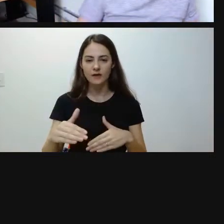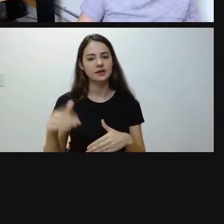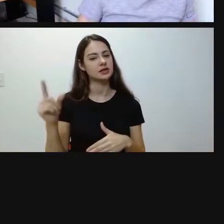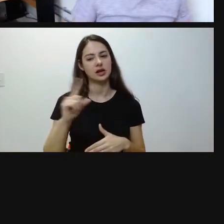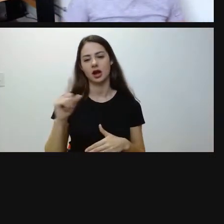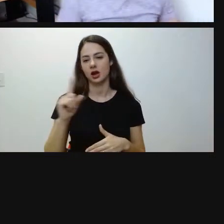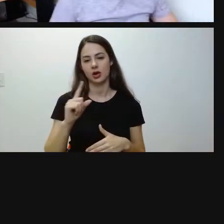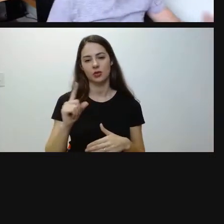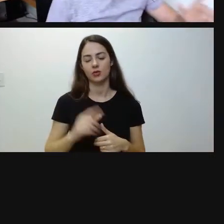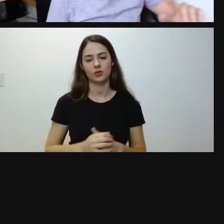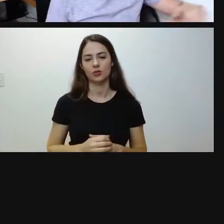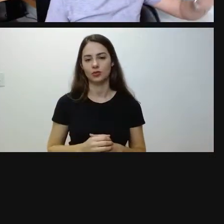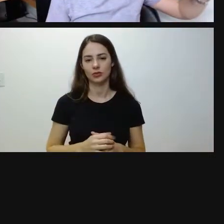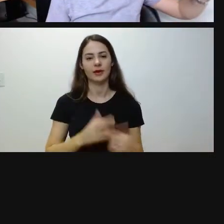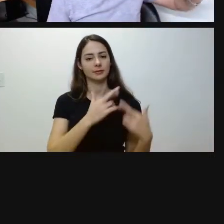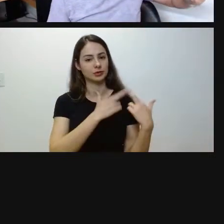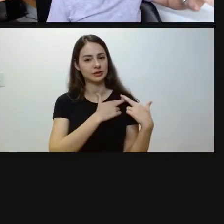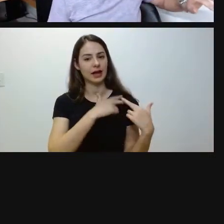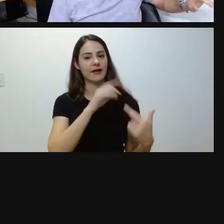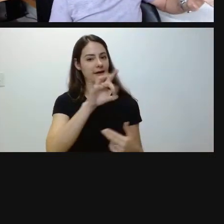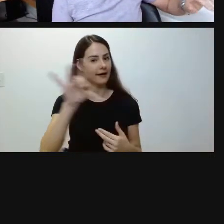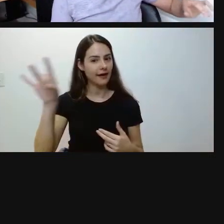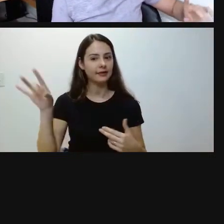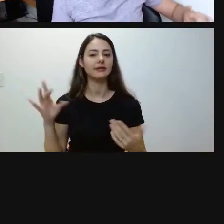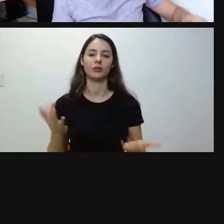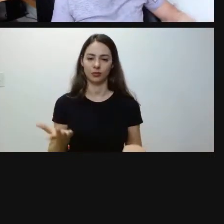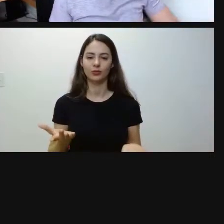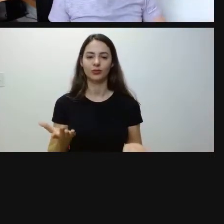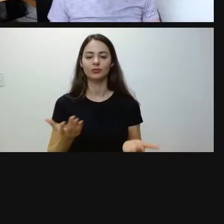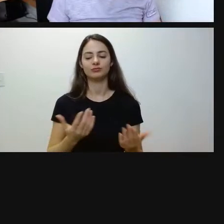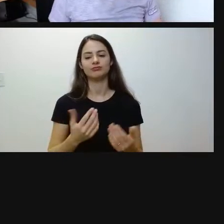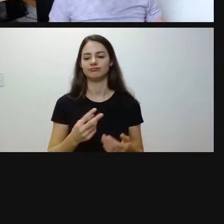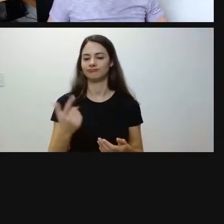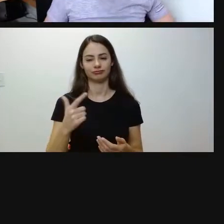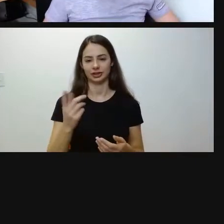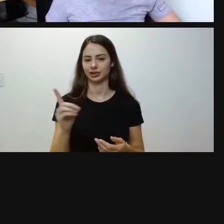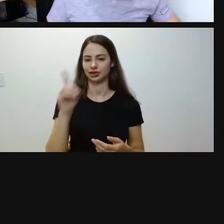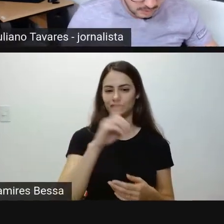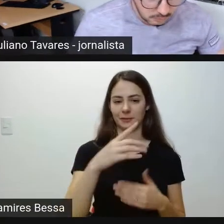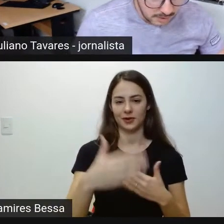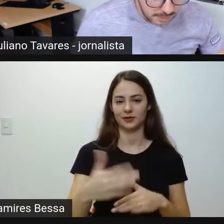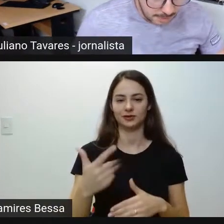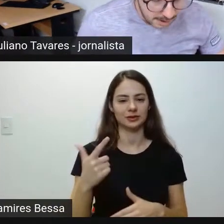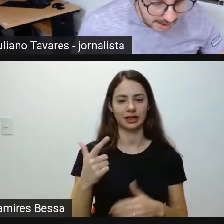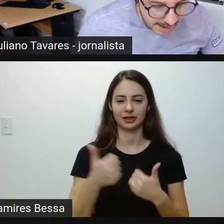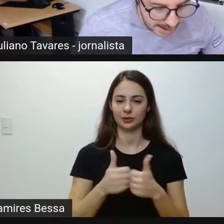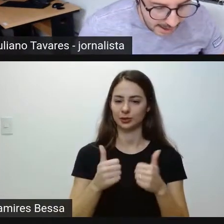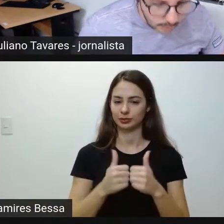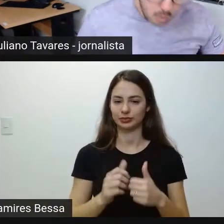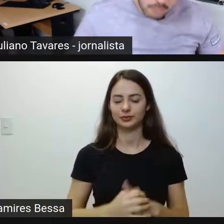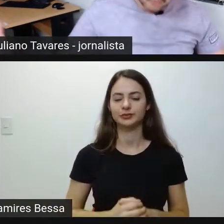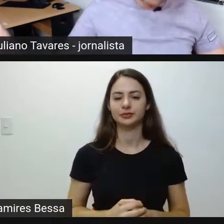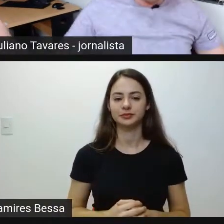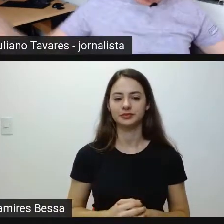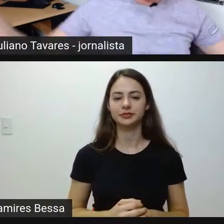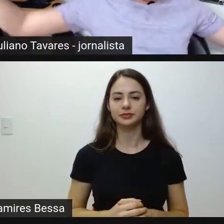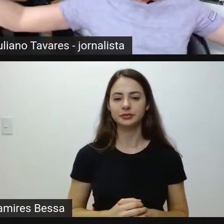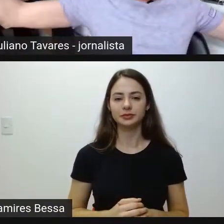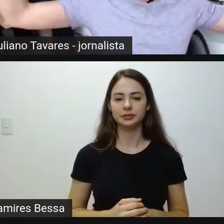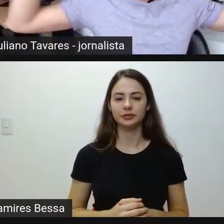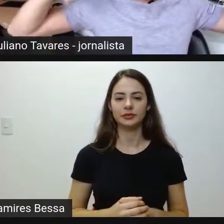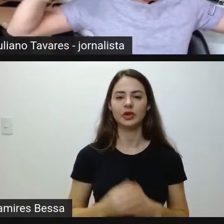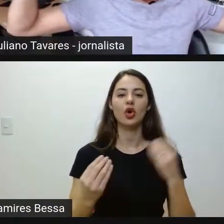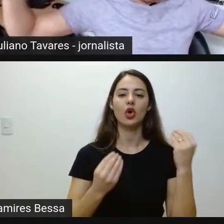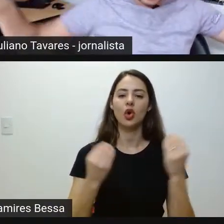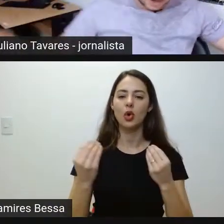Isso é responsabilidade de cada um, gostada. Sim, responsabilidade dos candidatos. cada um. Certo. Como funciona a ampla